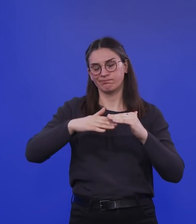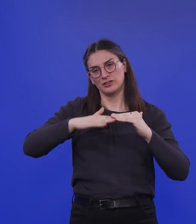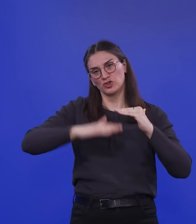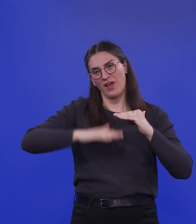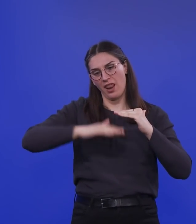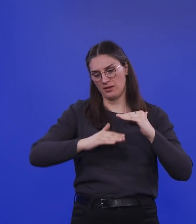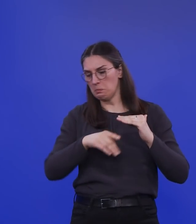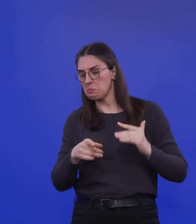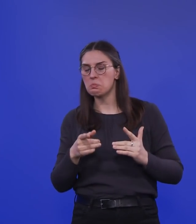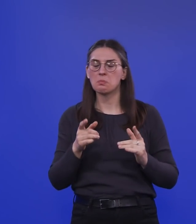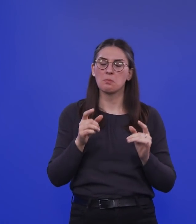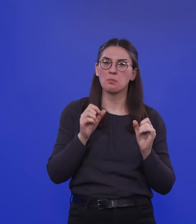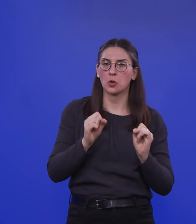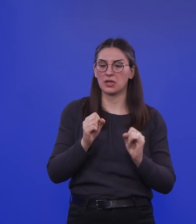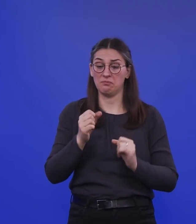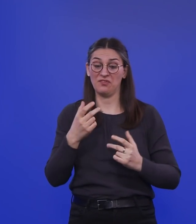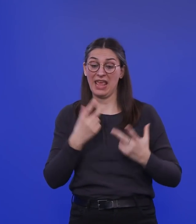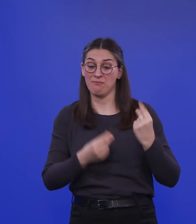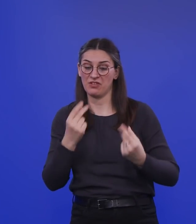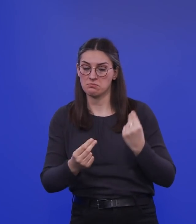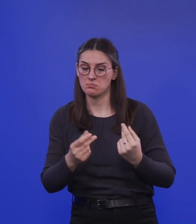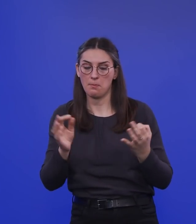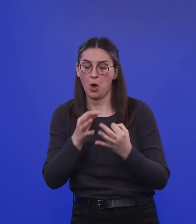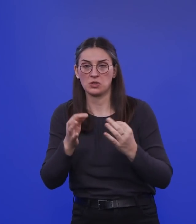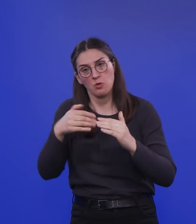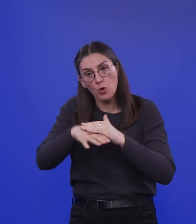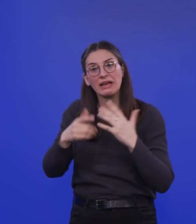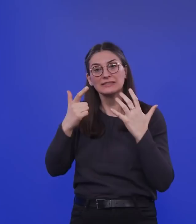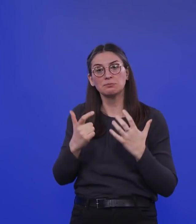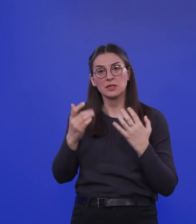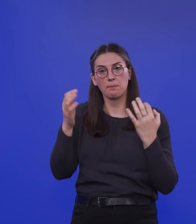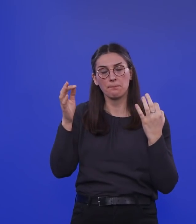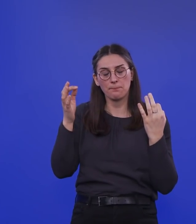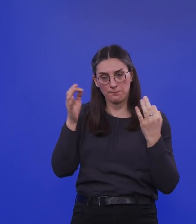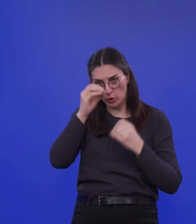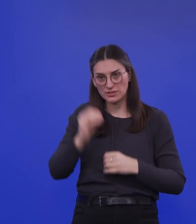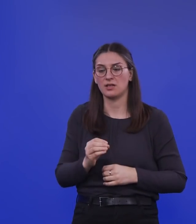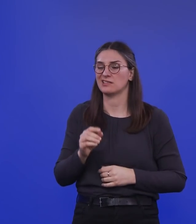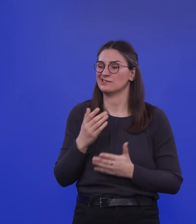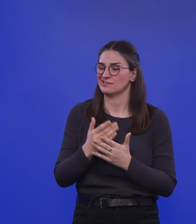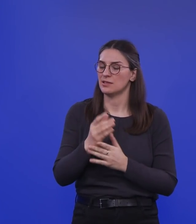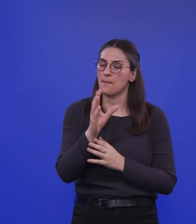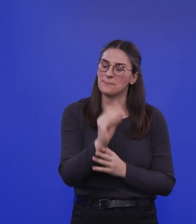eigentlich viel weniger Geimpfte brauchen als 70 Prozent, um in Kombination mit milden, nicht-pharmazeutischen